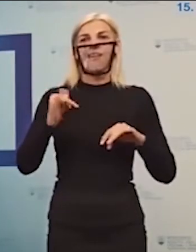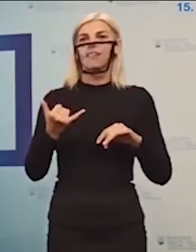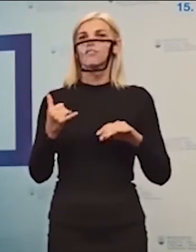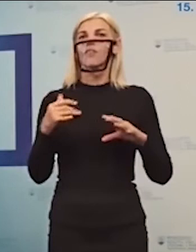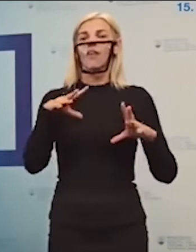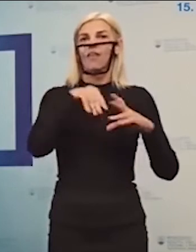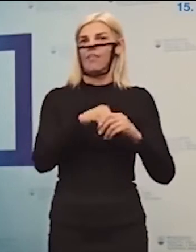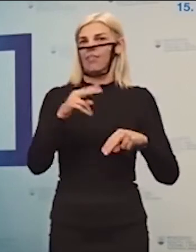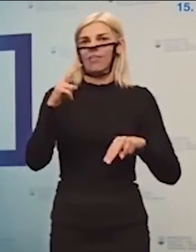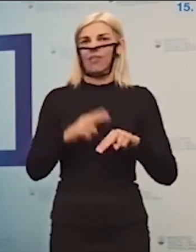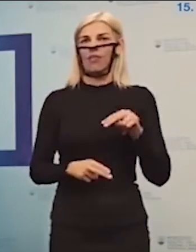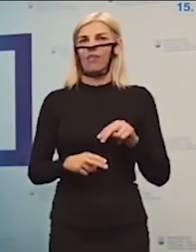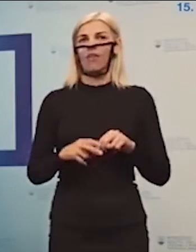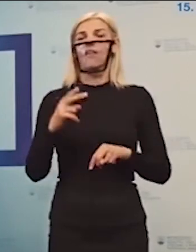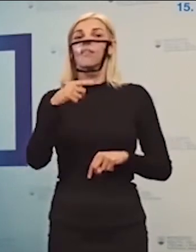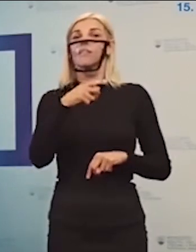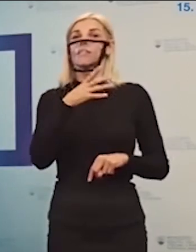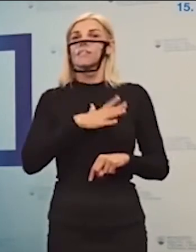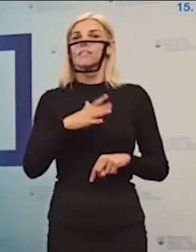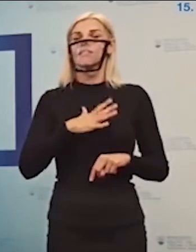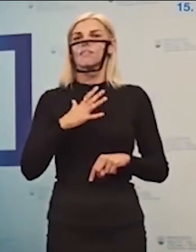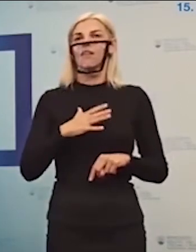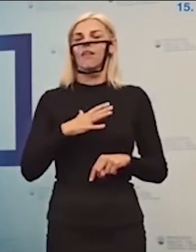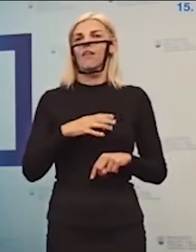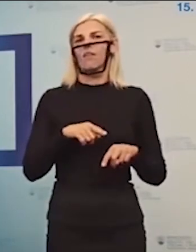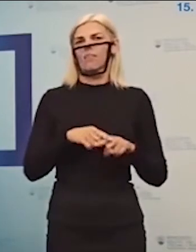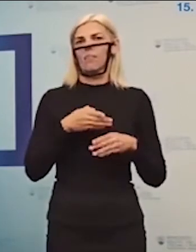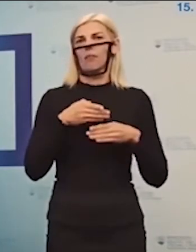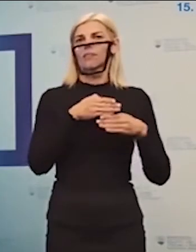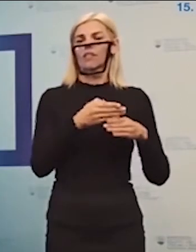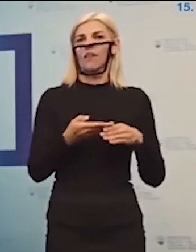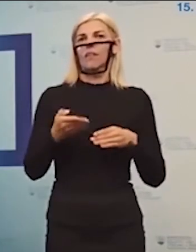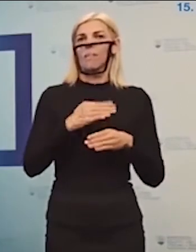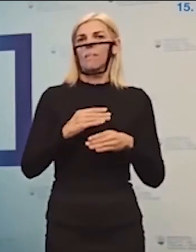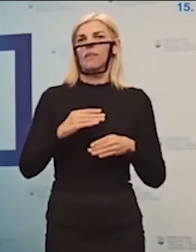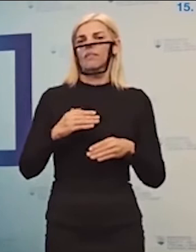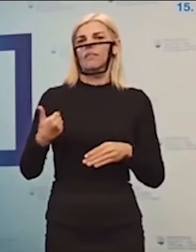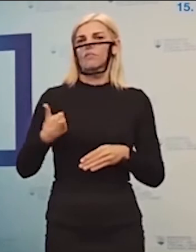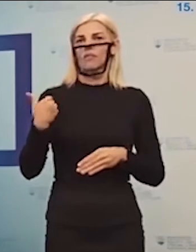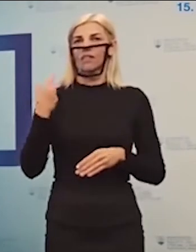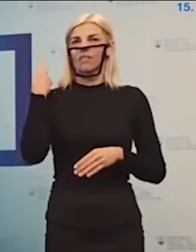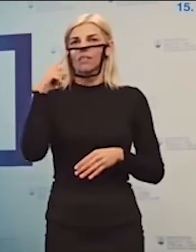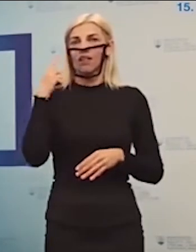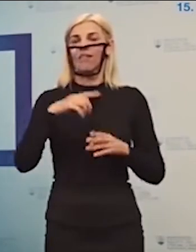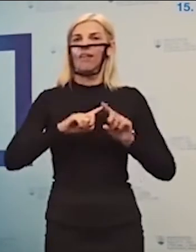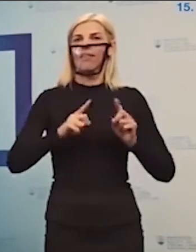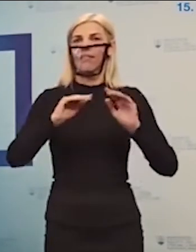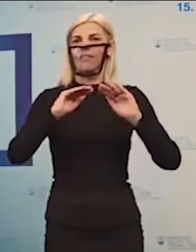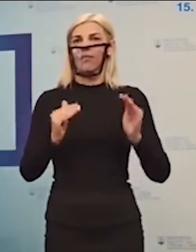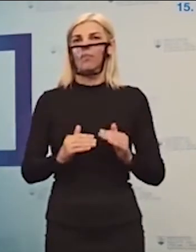s cieľom flexibilne poskytovať predprimárne vzdelávanie aj v iných formách. Napríklad vo